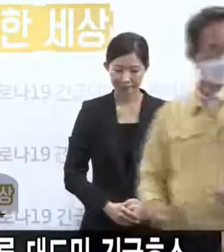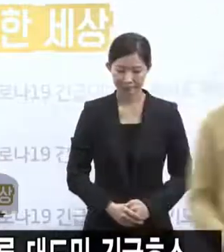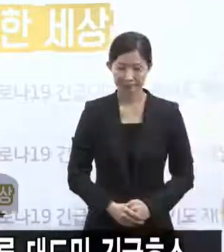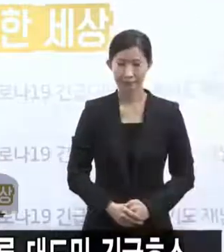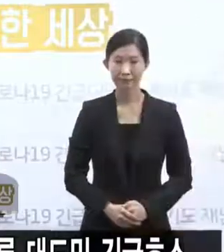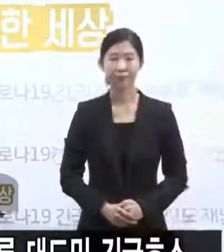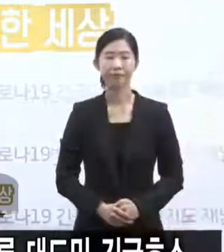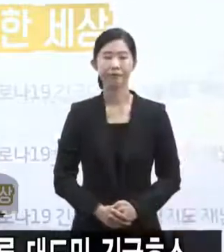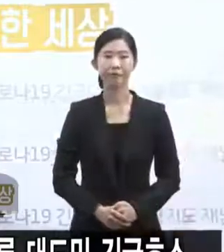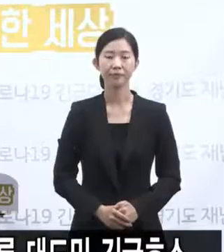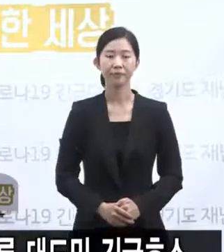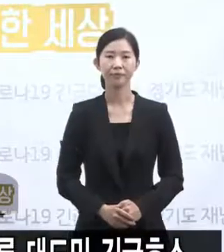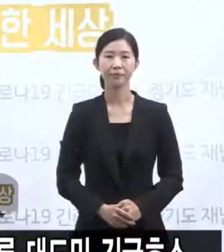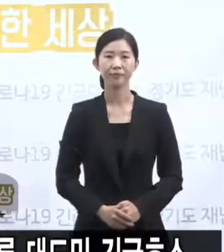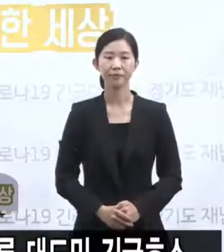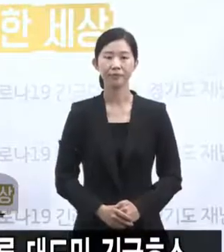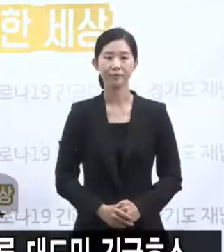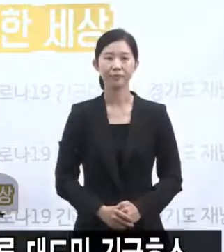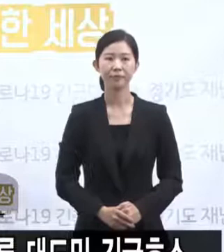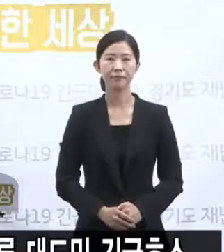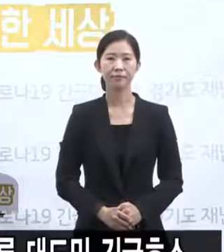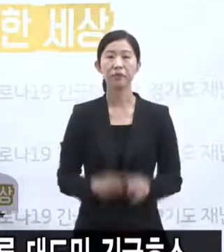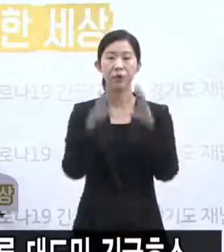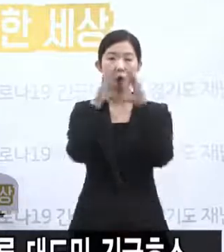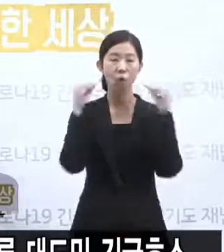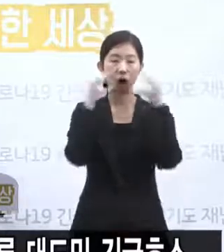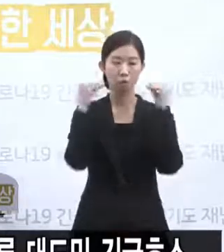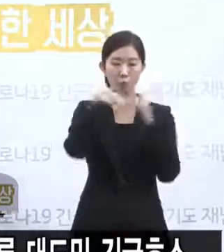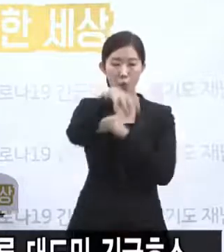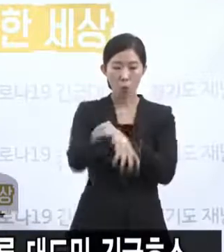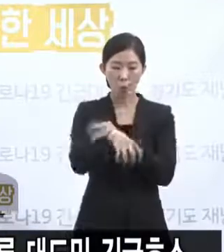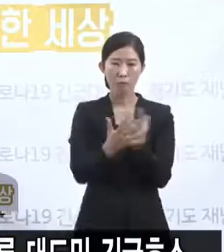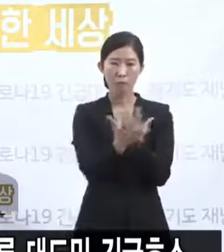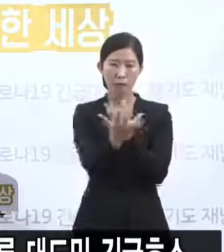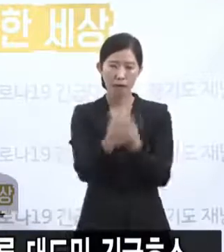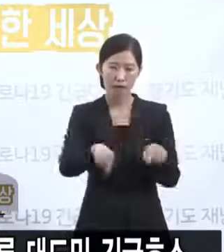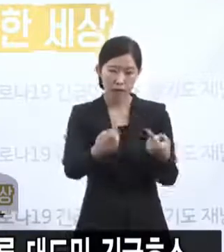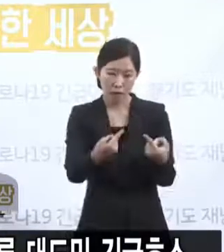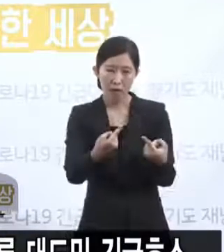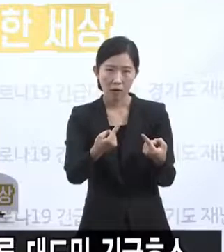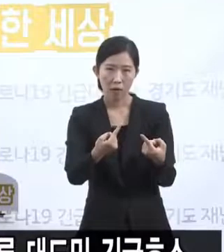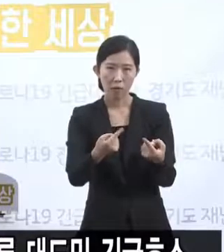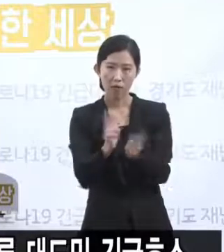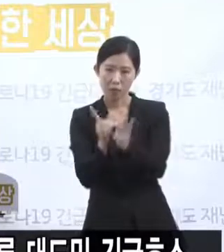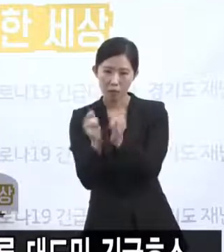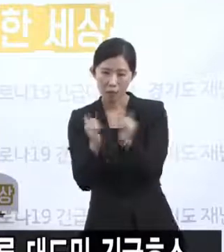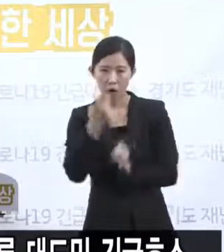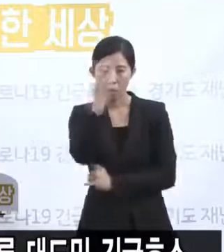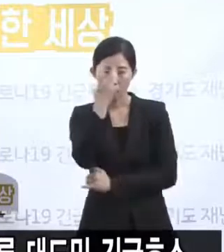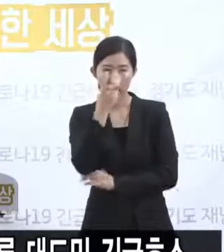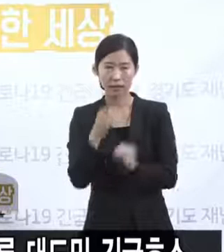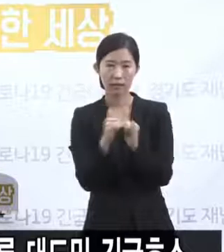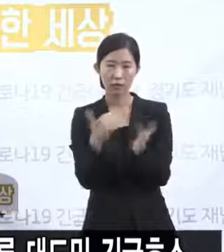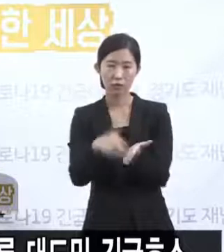광화문이 현재 검사 인원이 796명이고 이